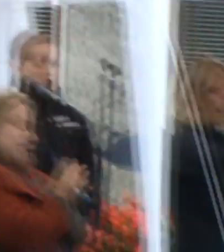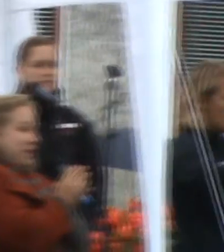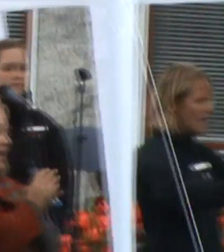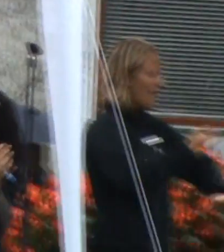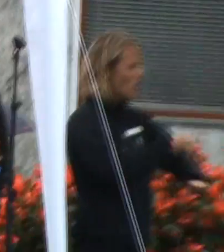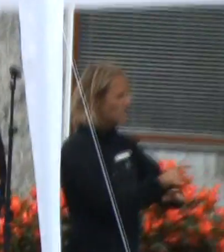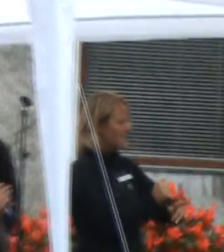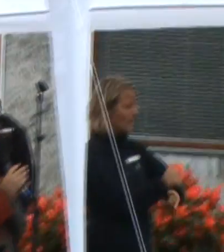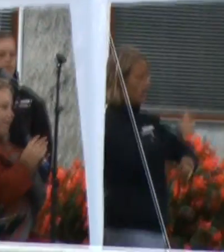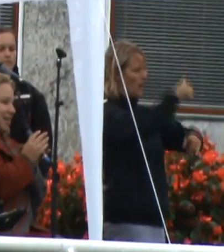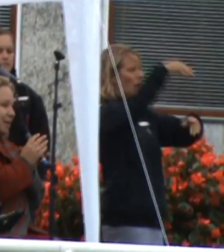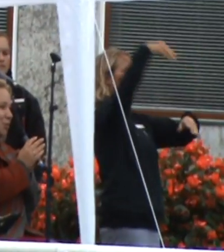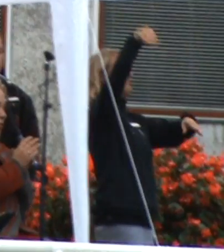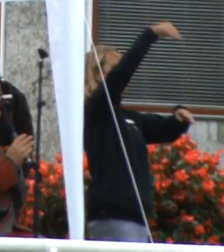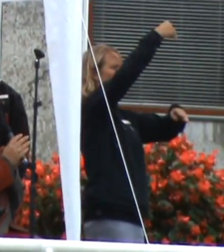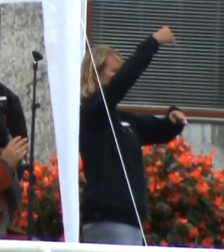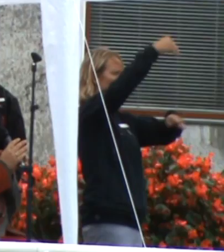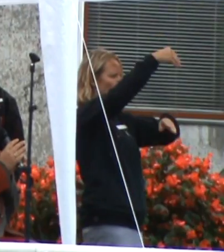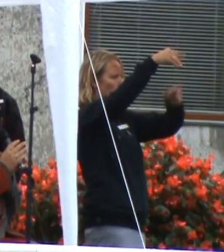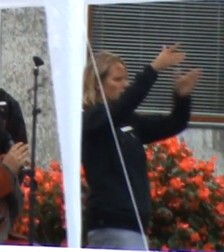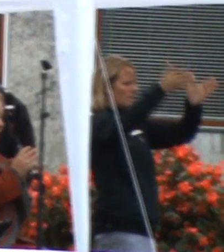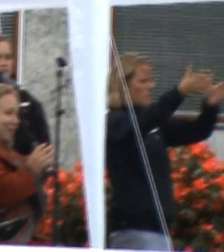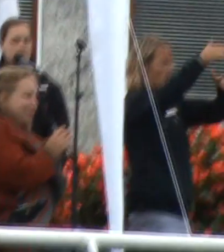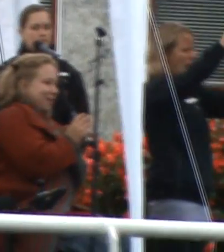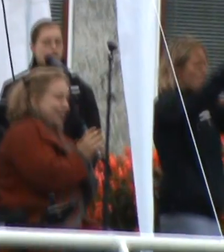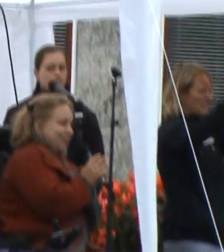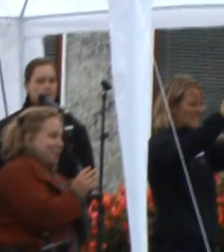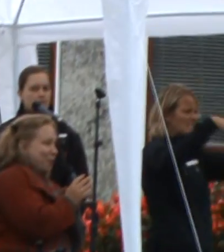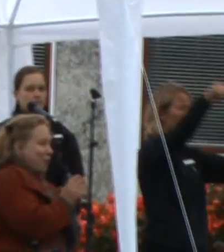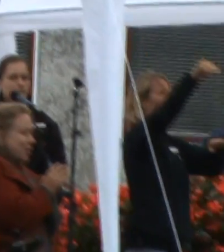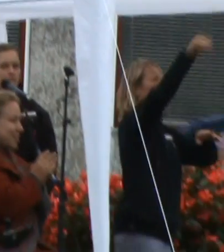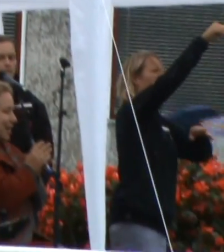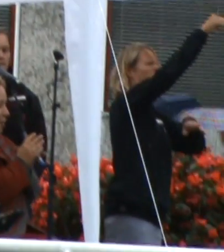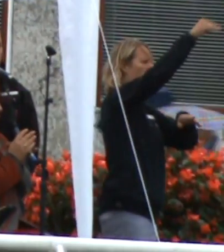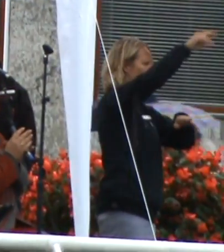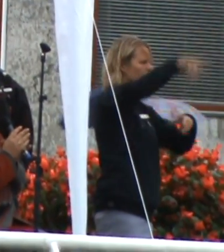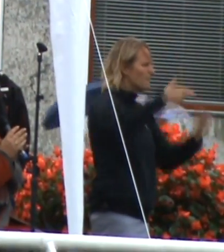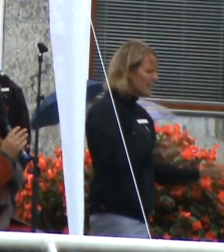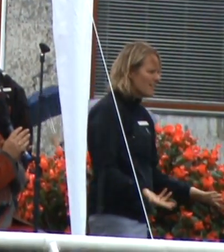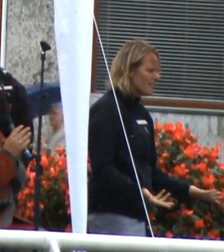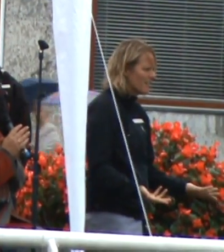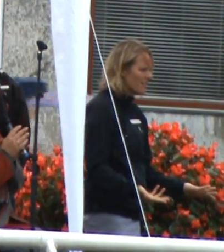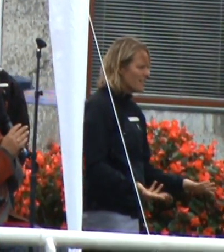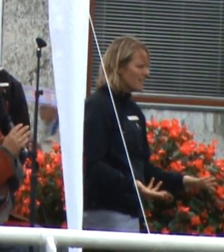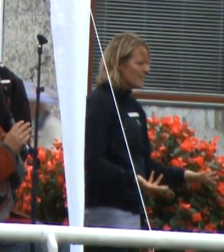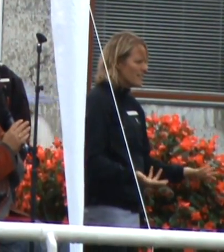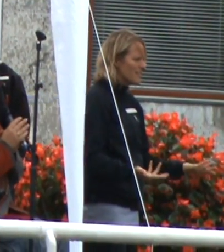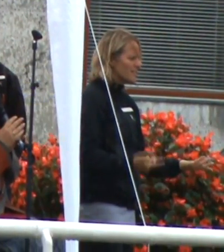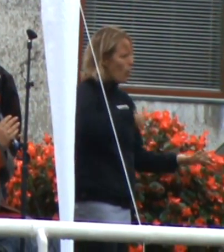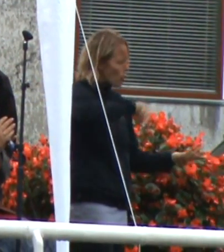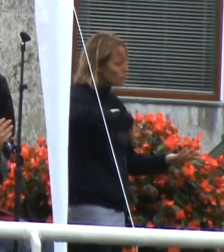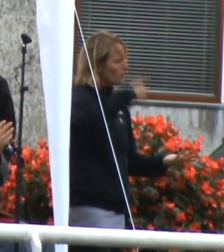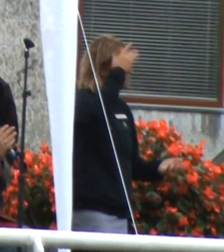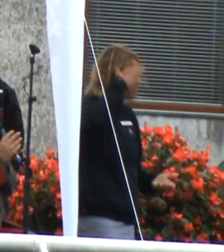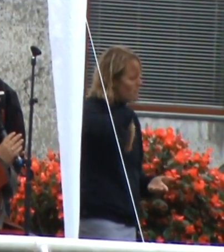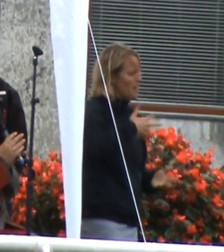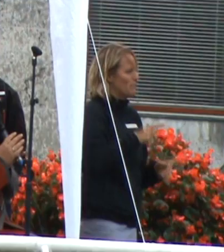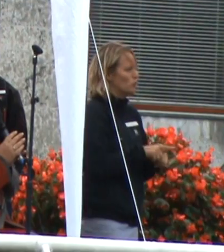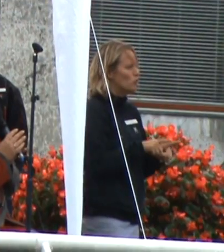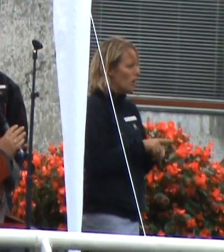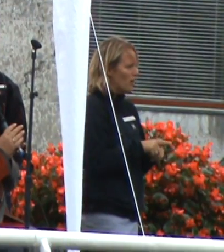dagbrugsterminale, hvad det betyder for vores evne eller mulighed for færdighedsmålet.